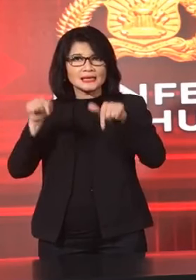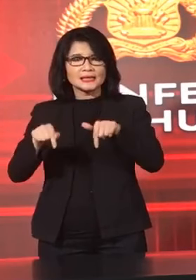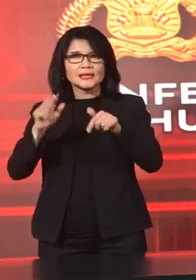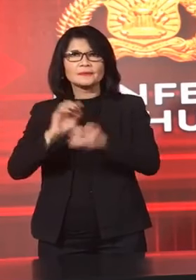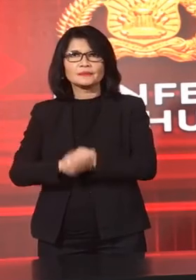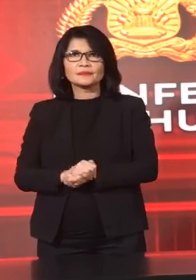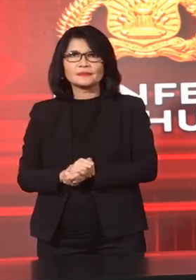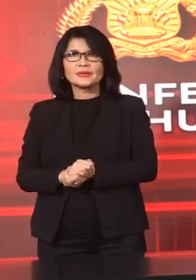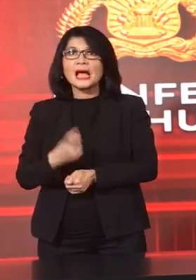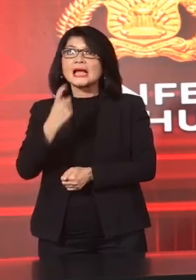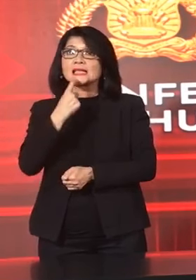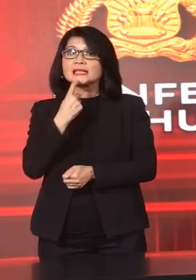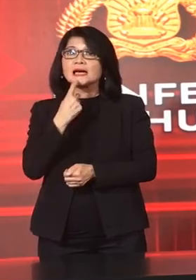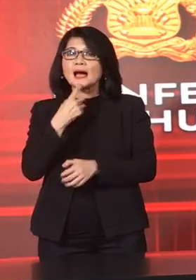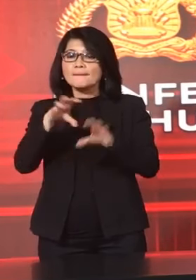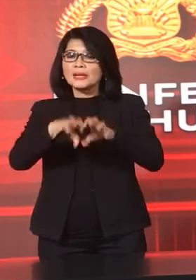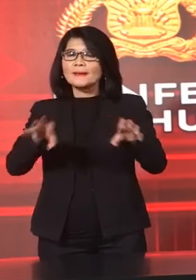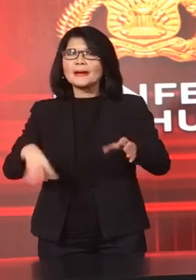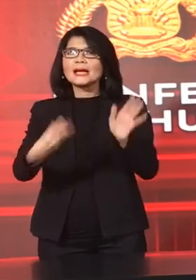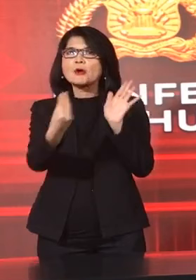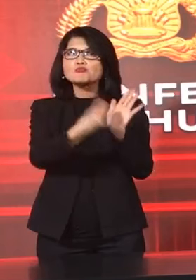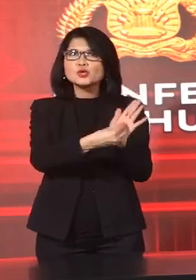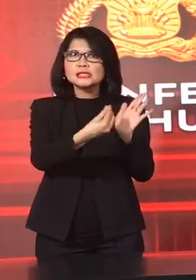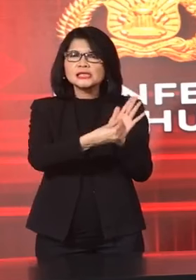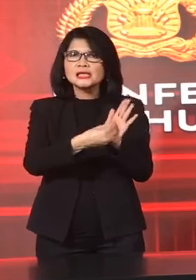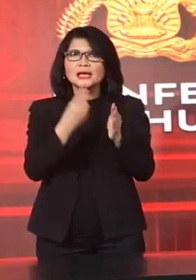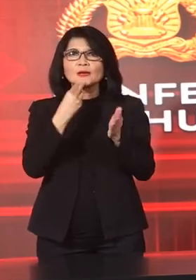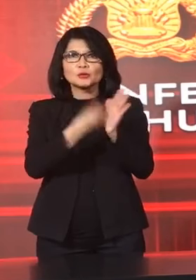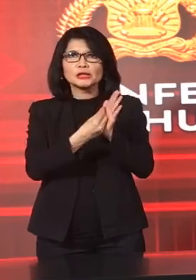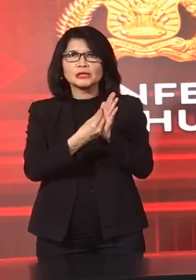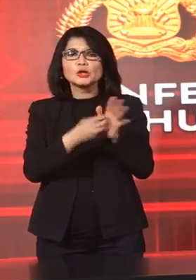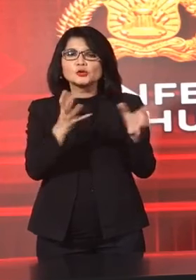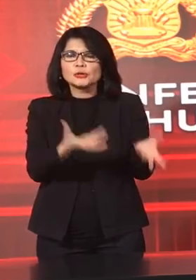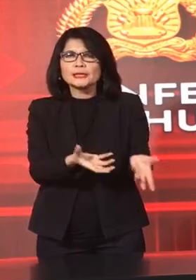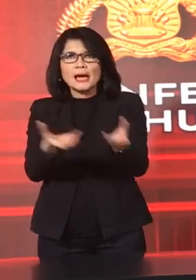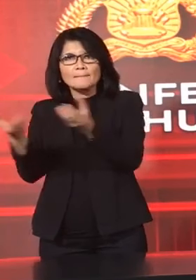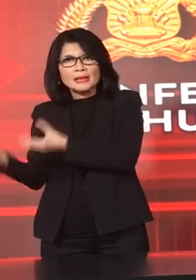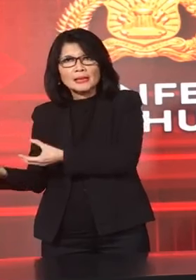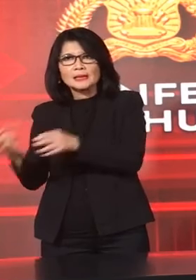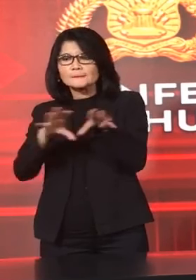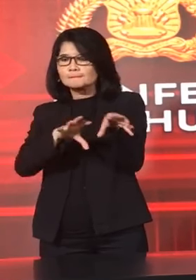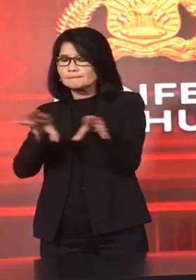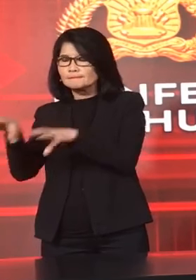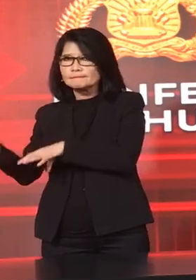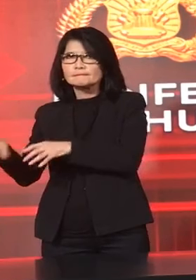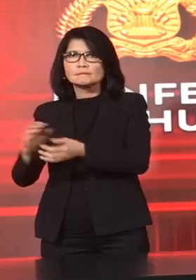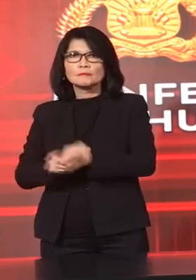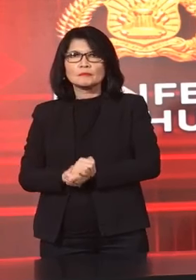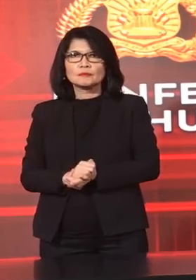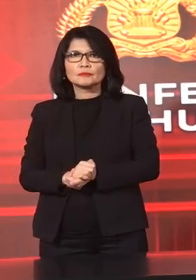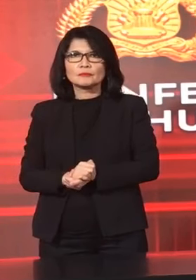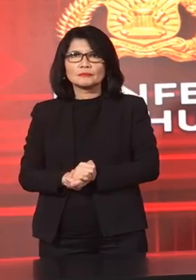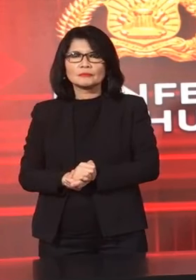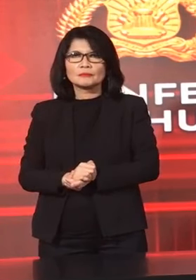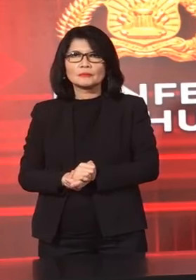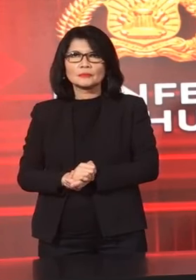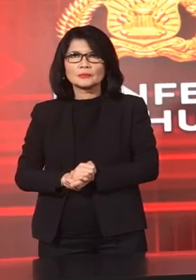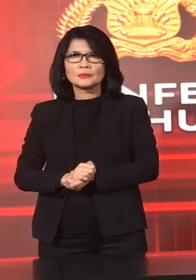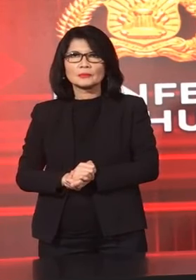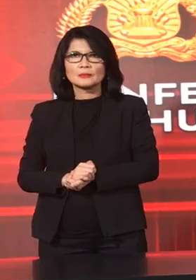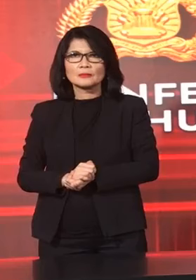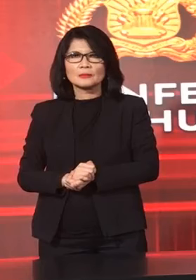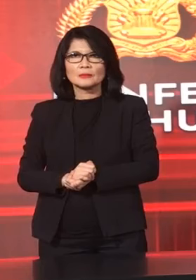Terkait dengan Barang Bukti Barang Bukti Sudah diamankan Sudah diamankan Oleh pihak Penyidik